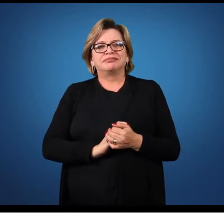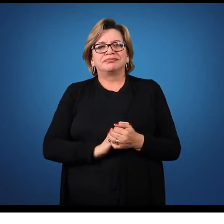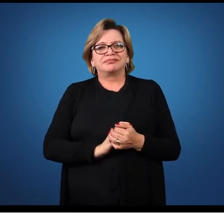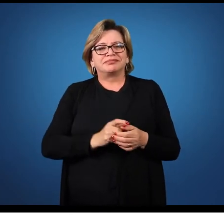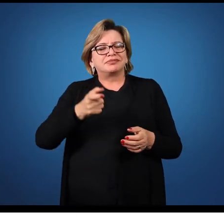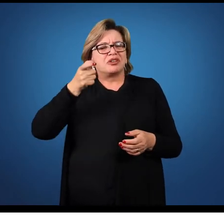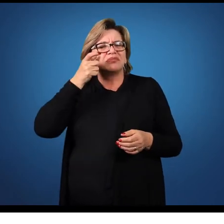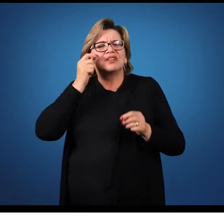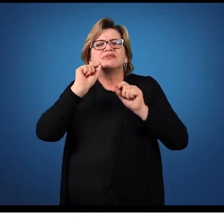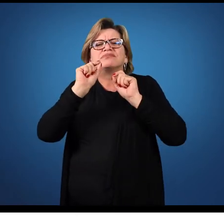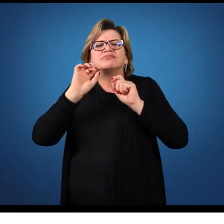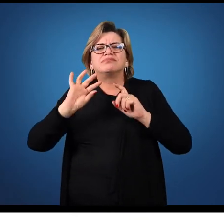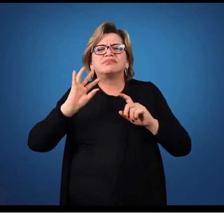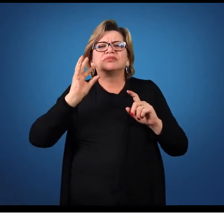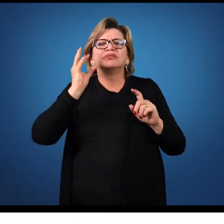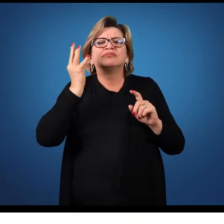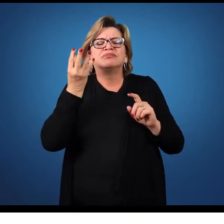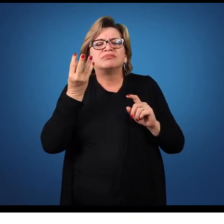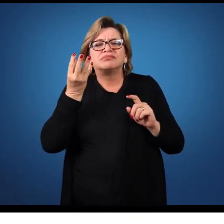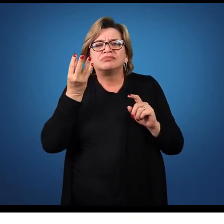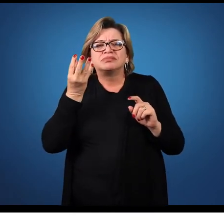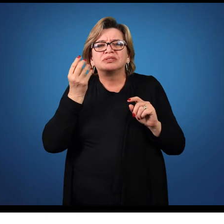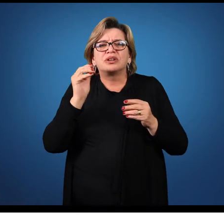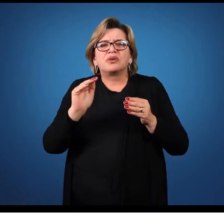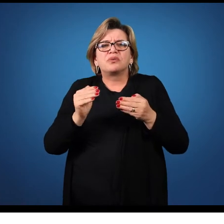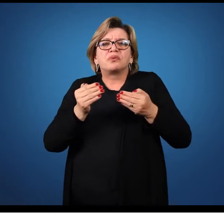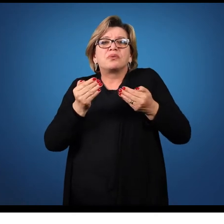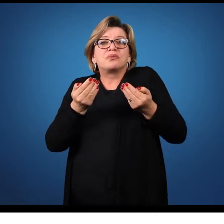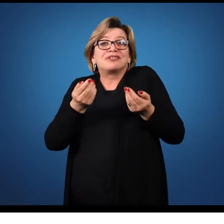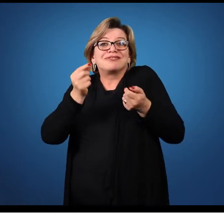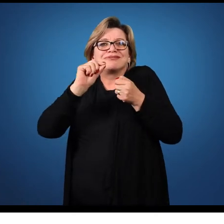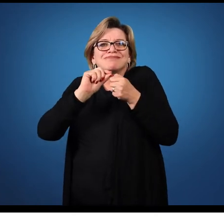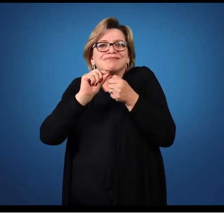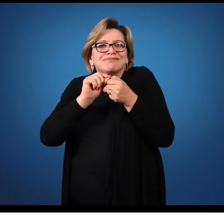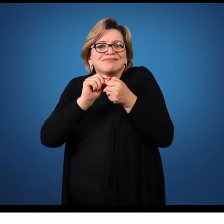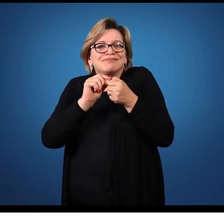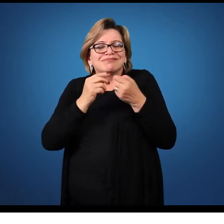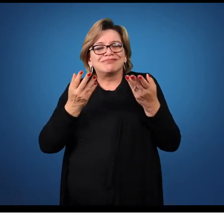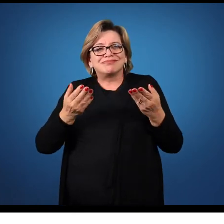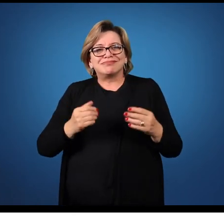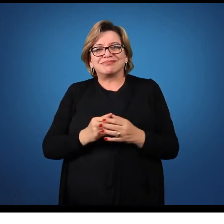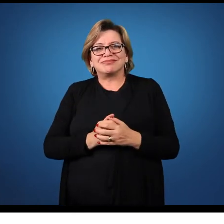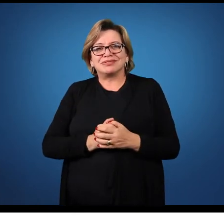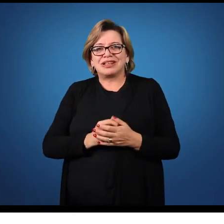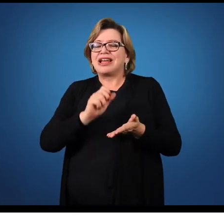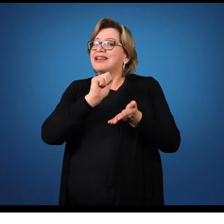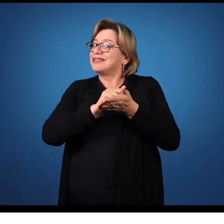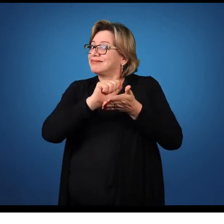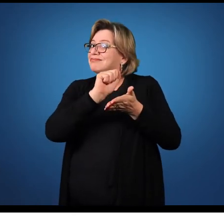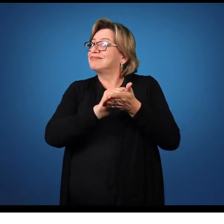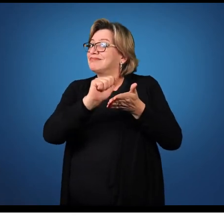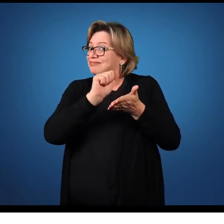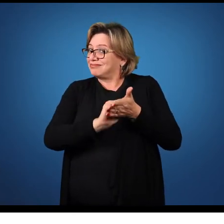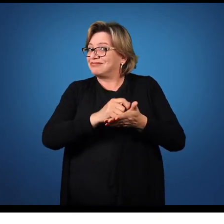Observe o que acontece na cena. Qual é a ação que está ocorrendo? Anote.